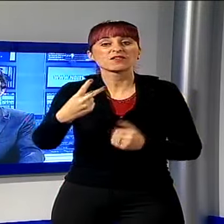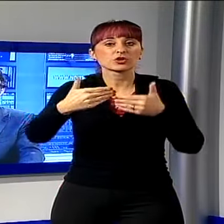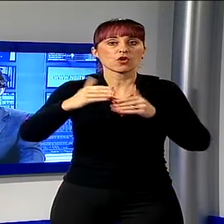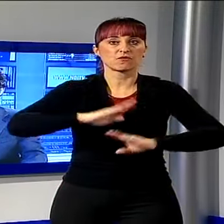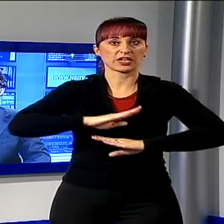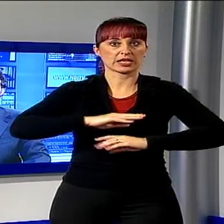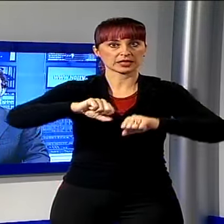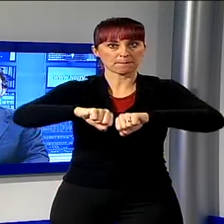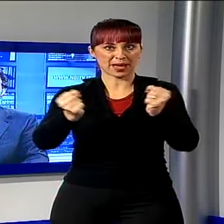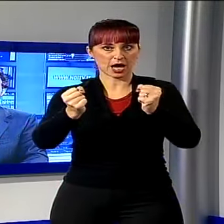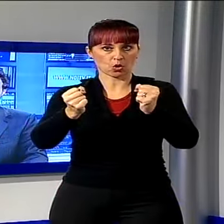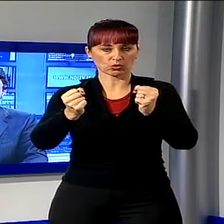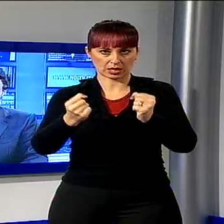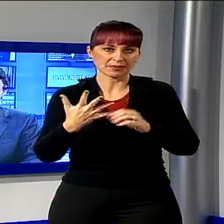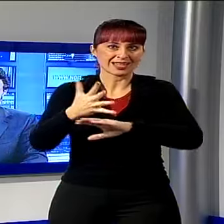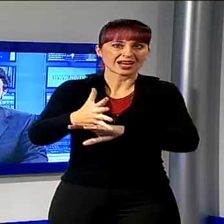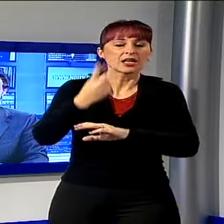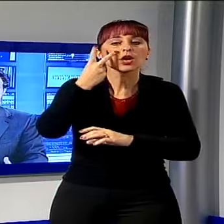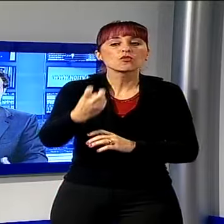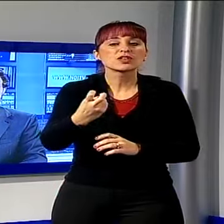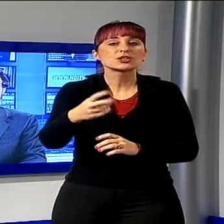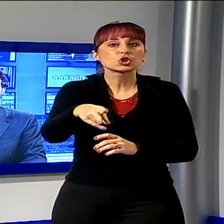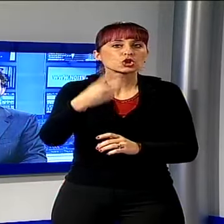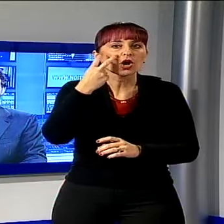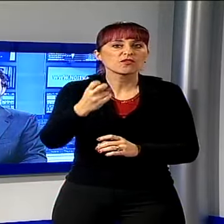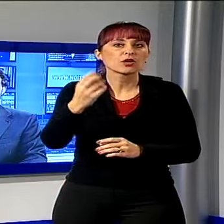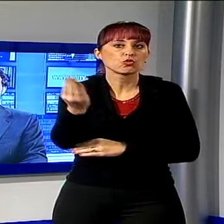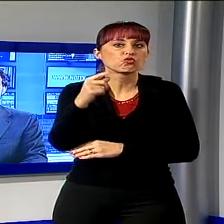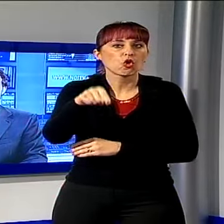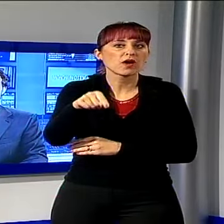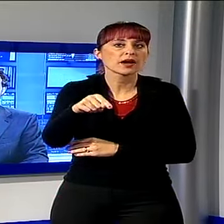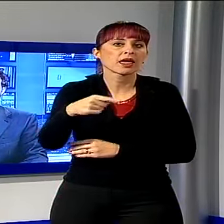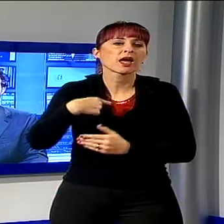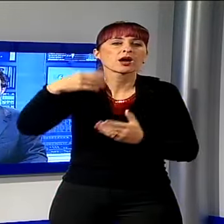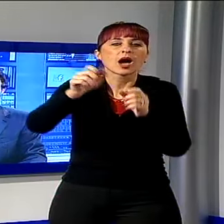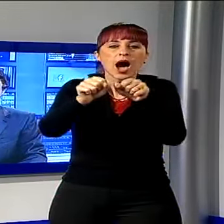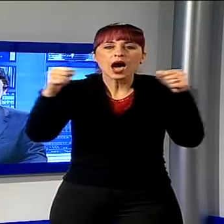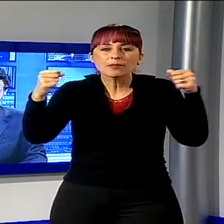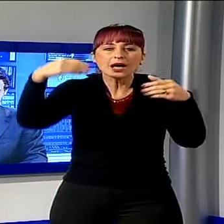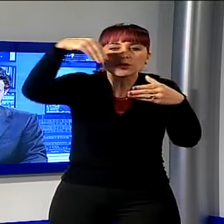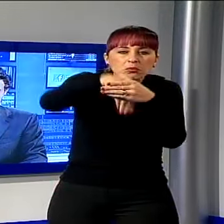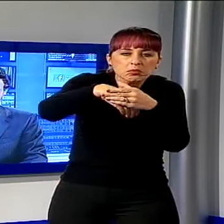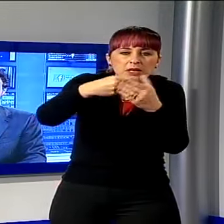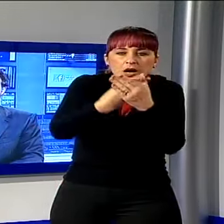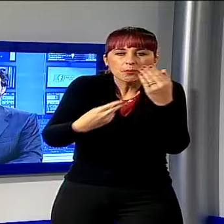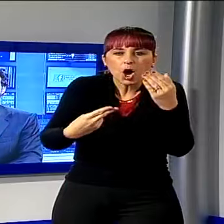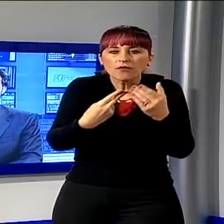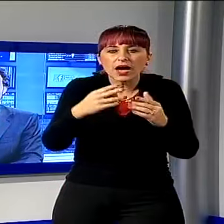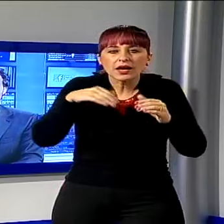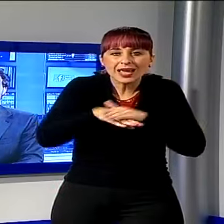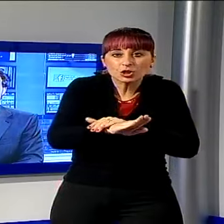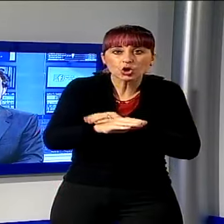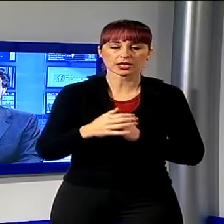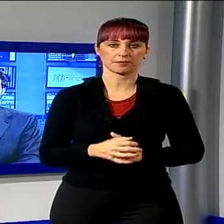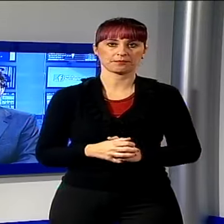all'interno della casa hanno scovato il giovane che aveva tentato di nascondersi dietro alcuni armadi. E